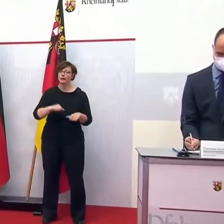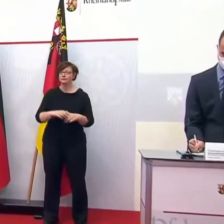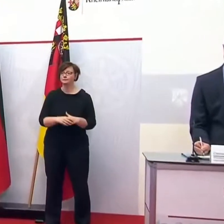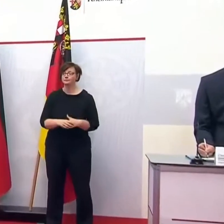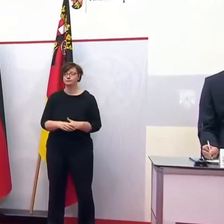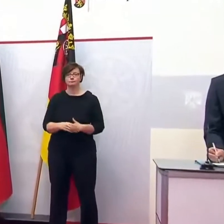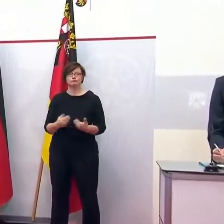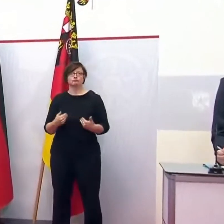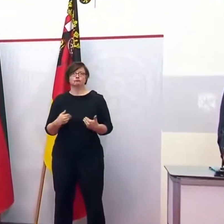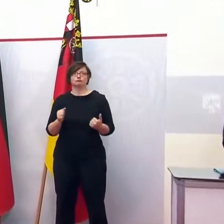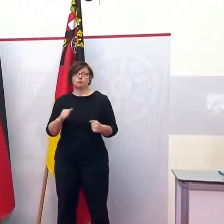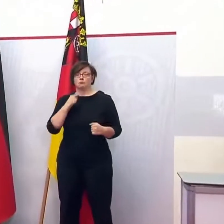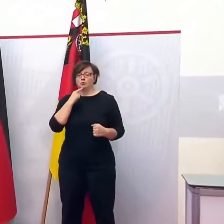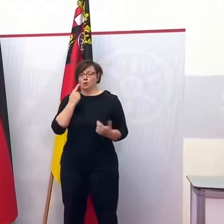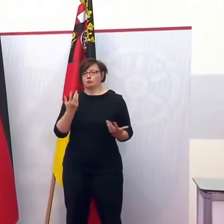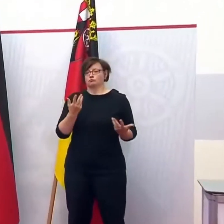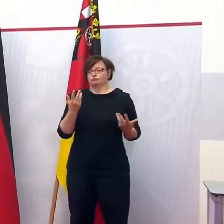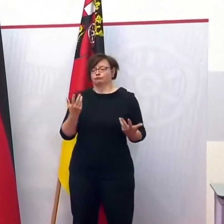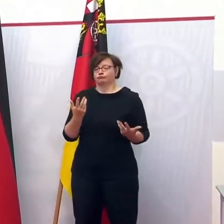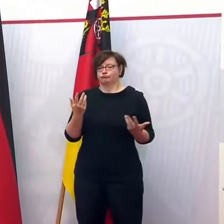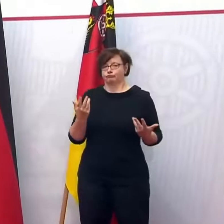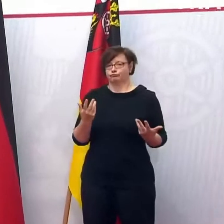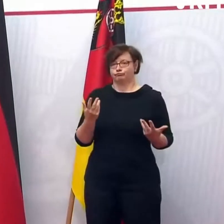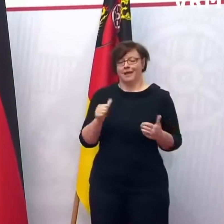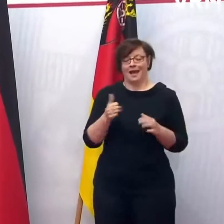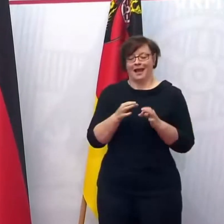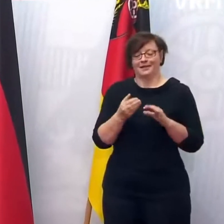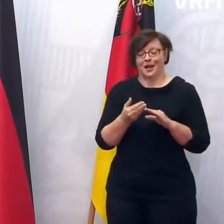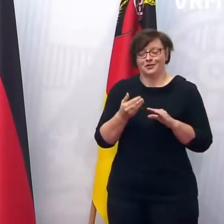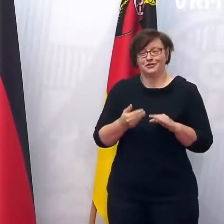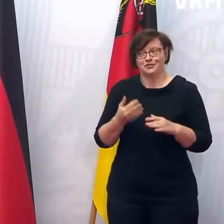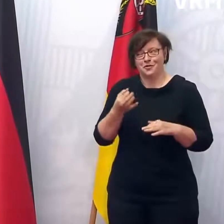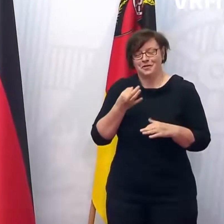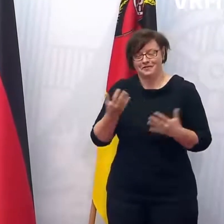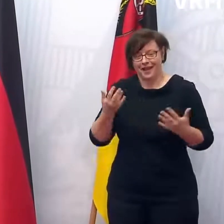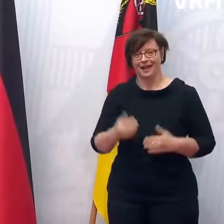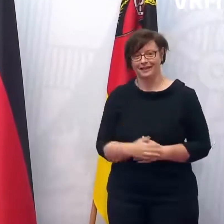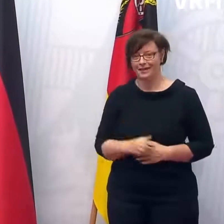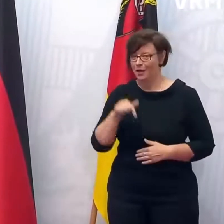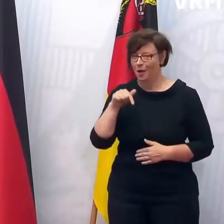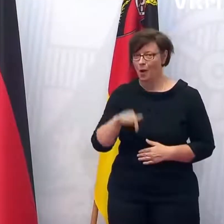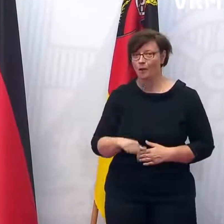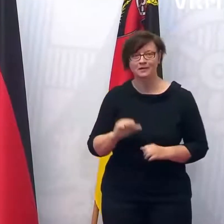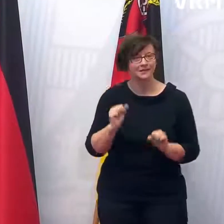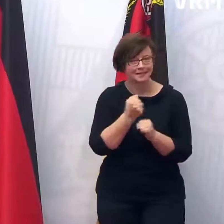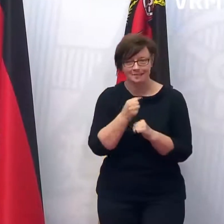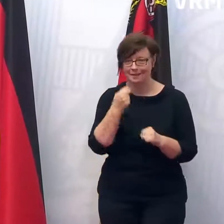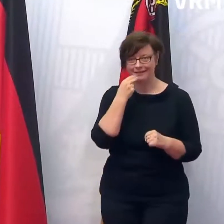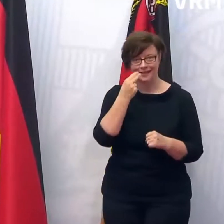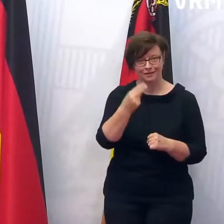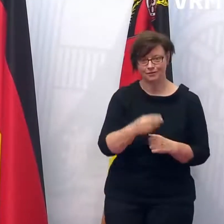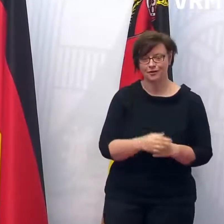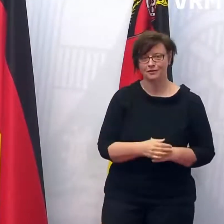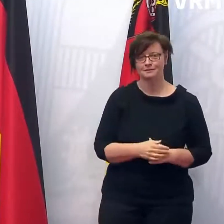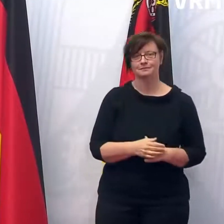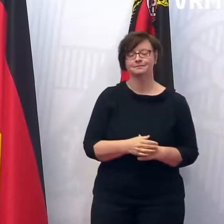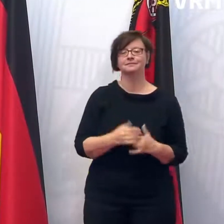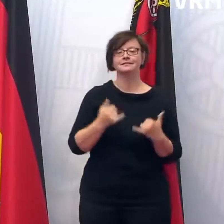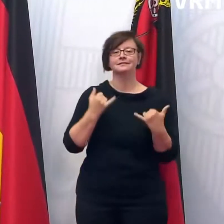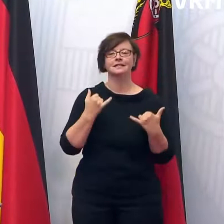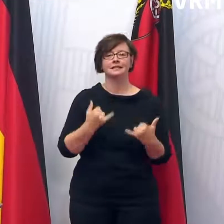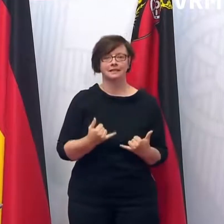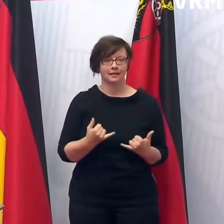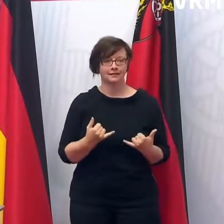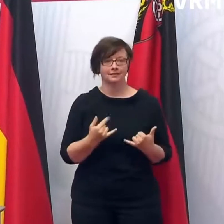Ich würde einfach mal sagen, Herr Wolf, das ist jetzt ein Tag zu früh. Also wir können das heute noch nicht so richtig beantworten. Wir sind ja jetzt